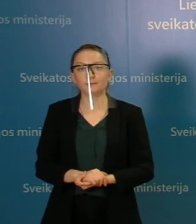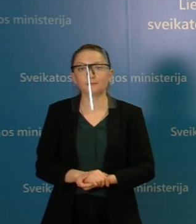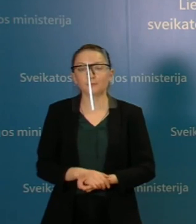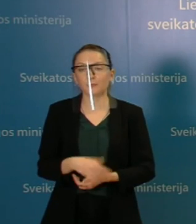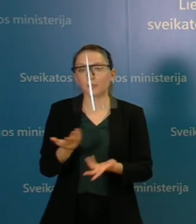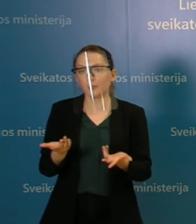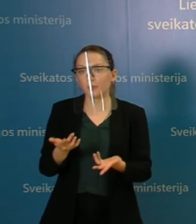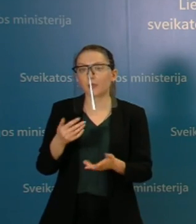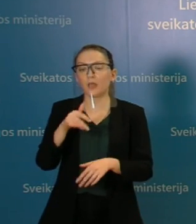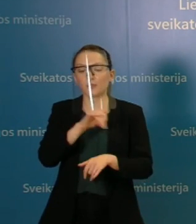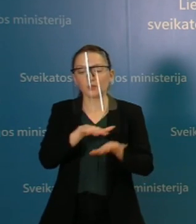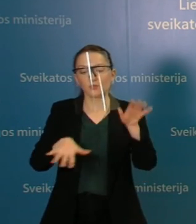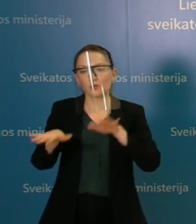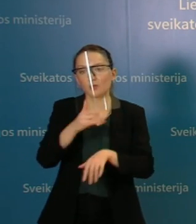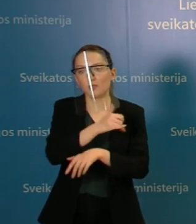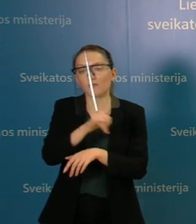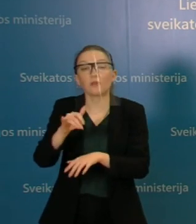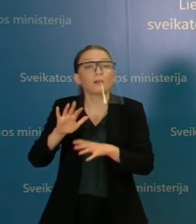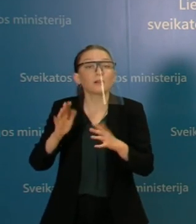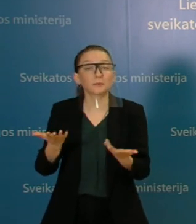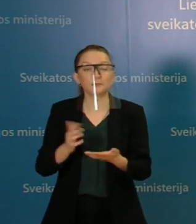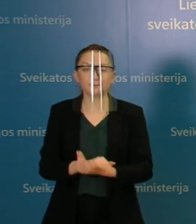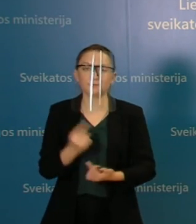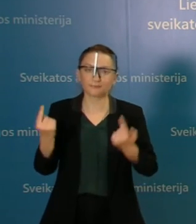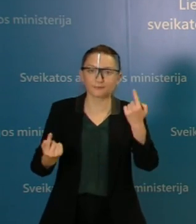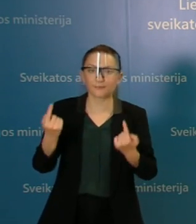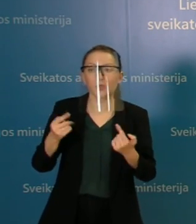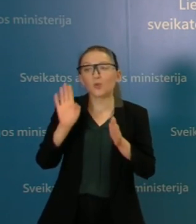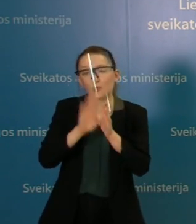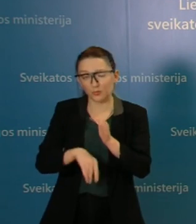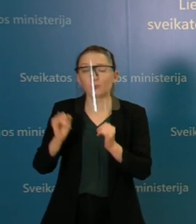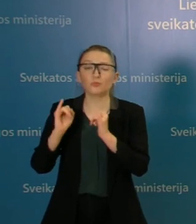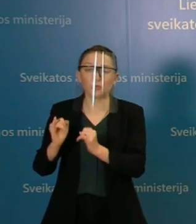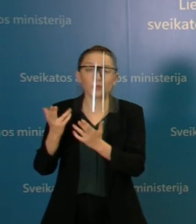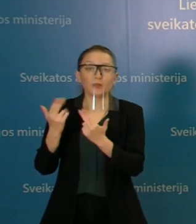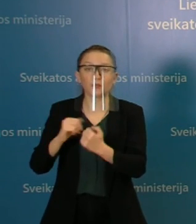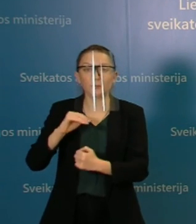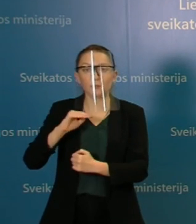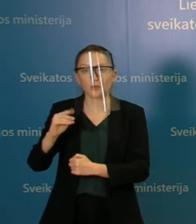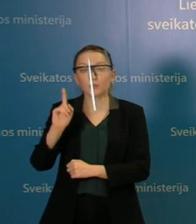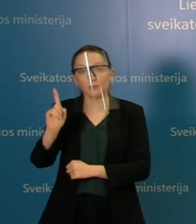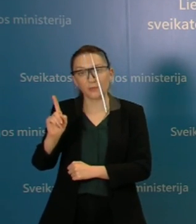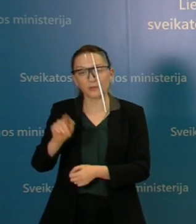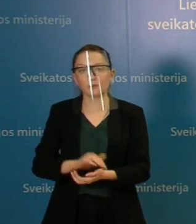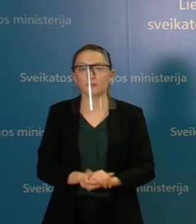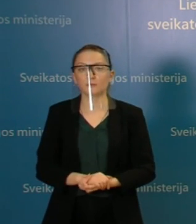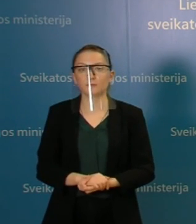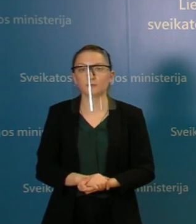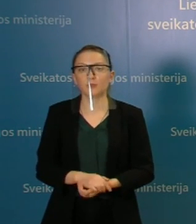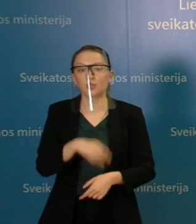vertinti, kaip čia pasakyti, kaip čia vertinti, blogai, kad taip yra, bet matyti, kad